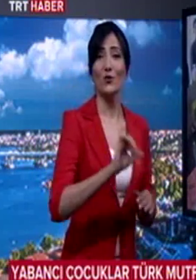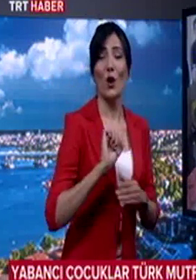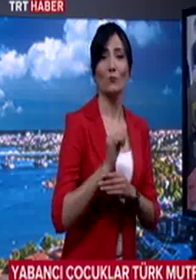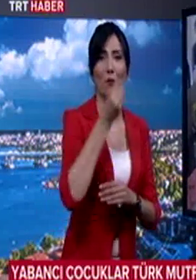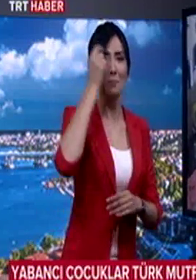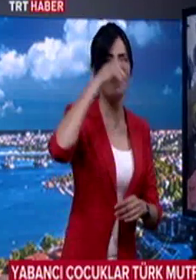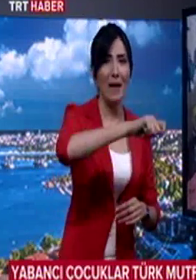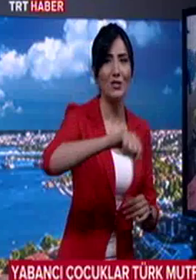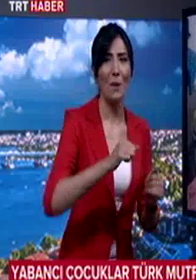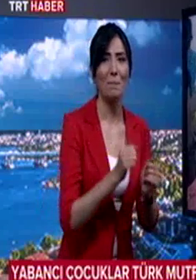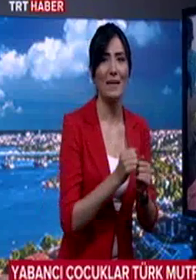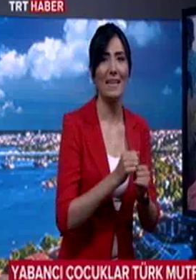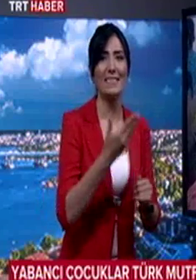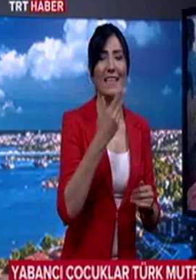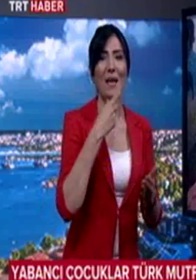aşçılarla birlikte kremalı kekler yaptı.